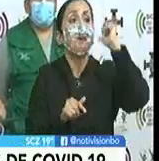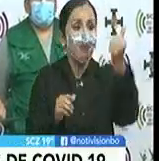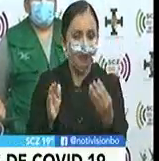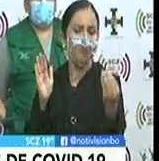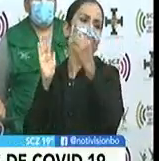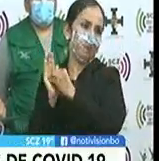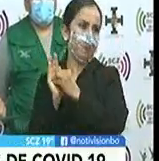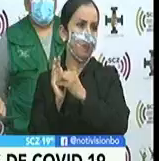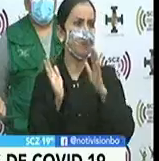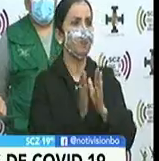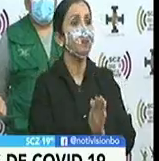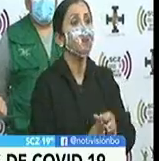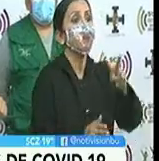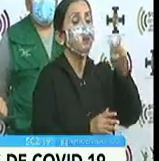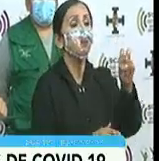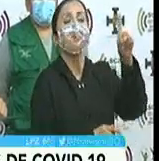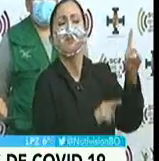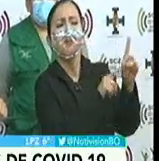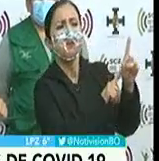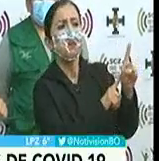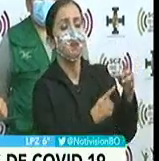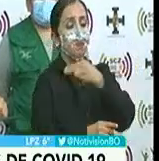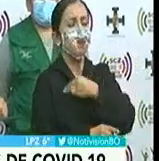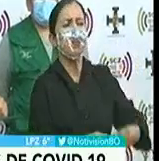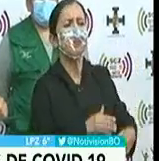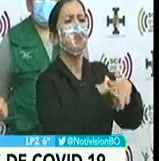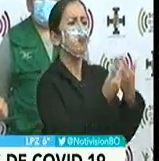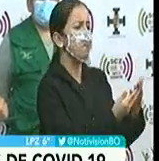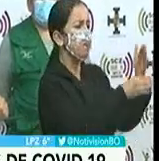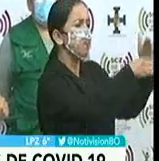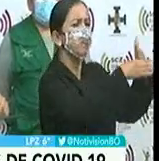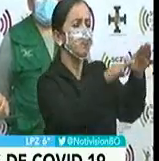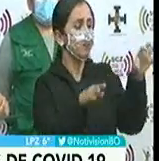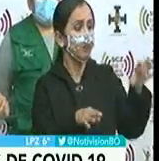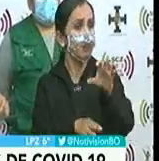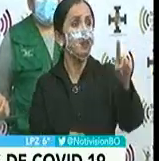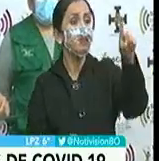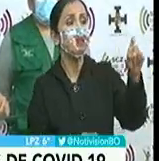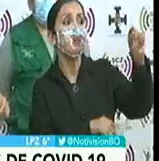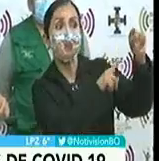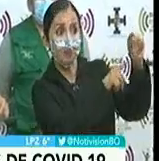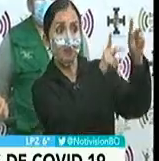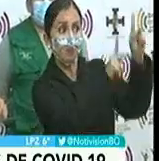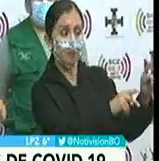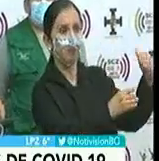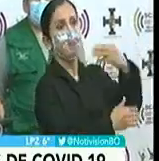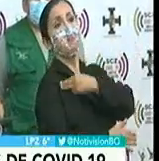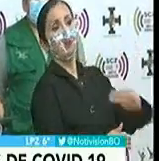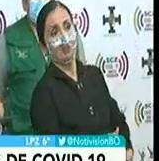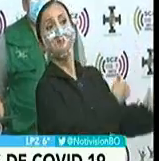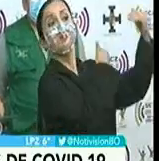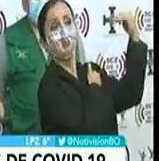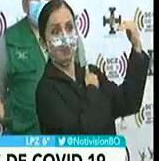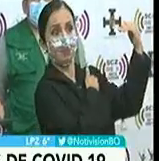mañana. De estos 201, el registro municipal de individualidades de 120 para el municipio de Santa Cruz de la